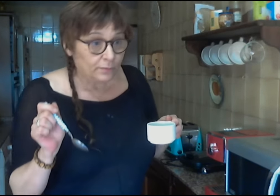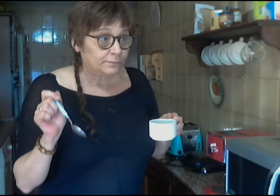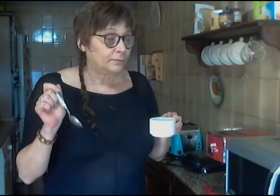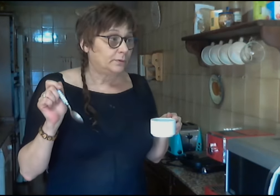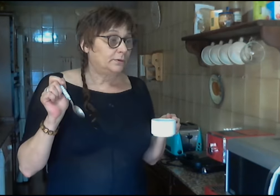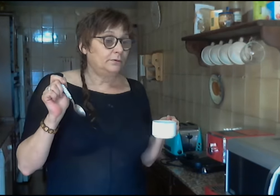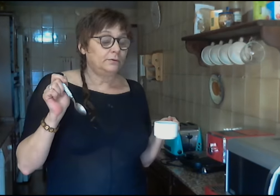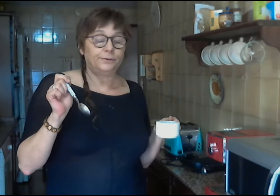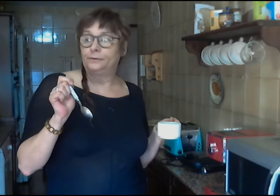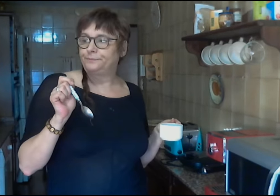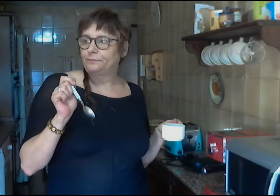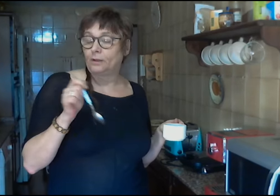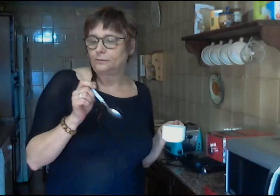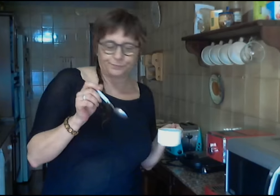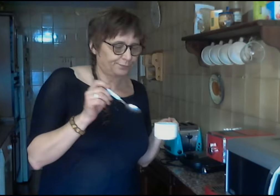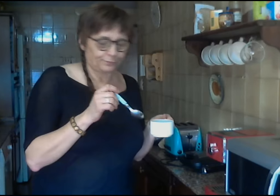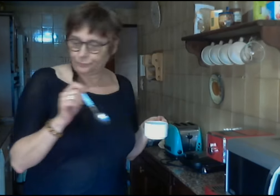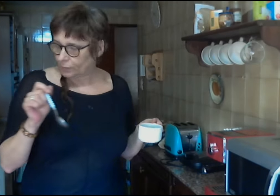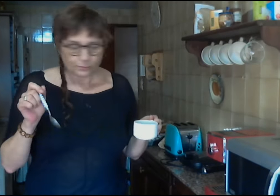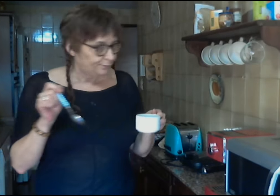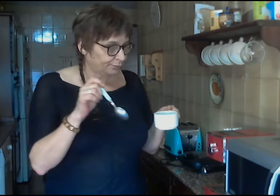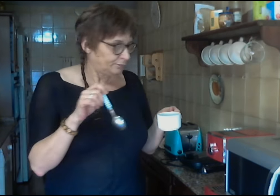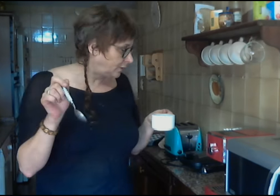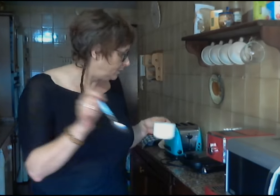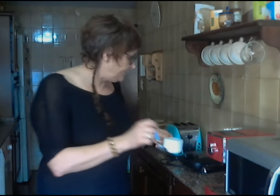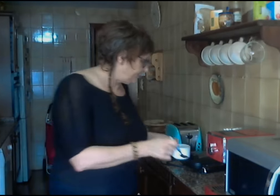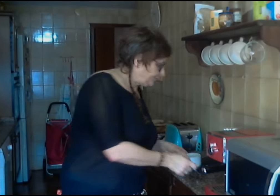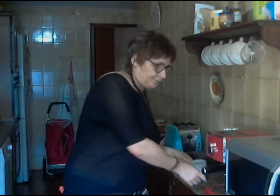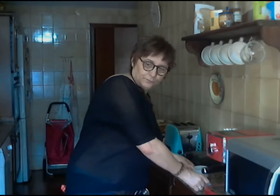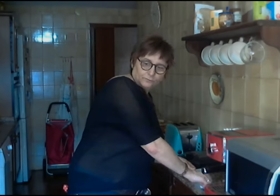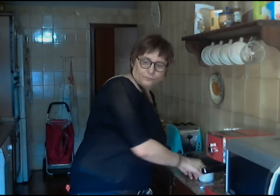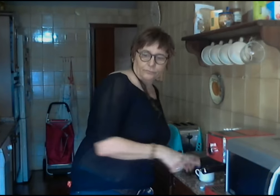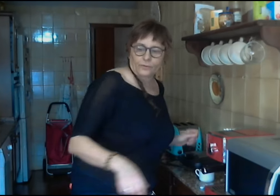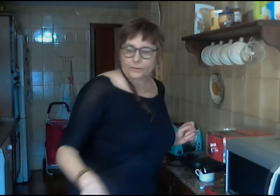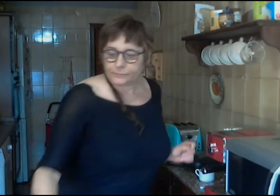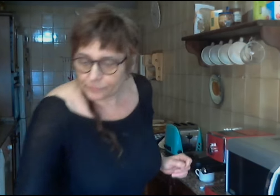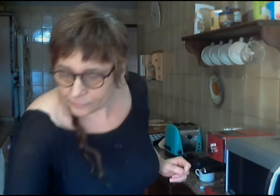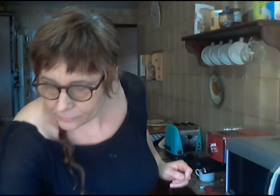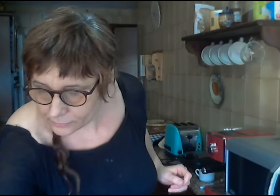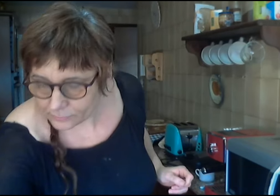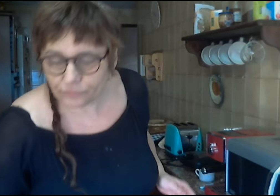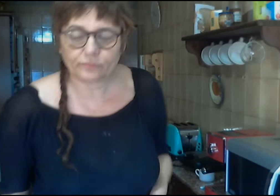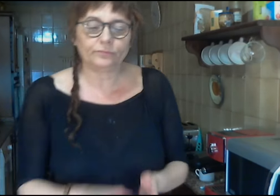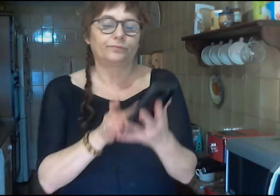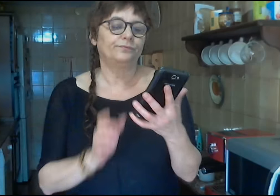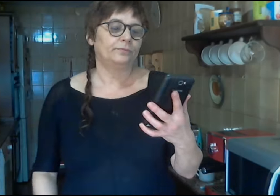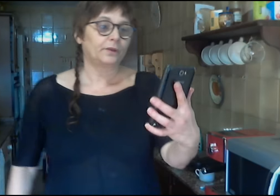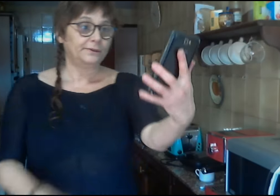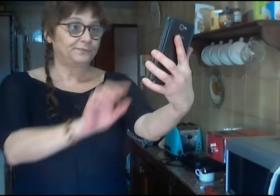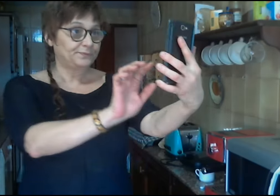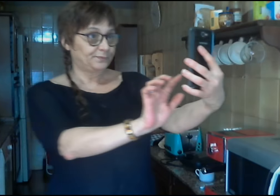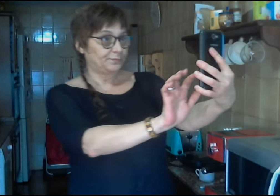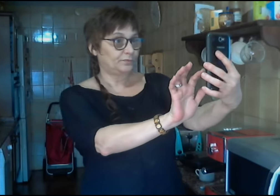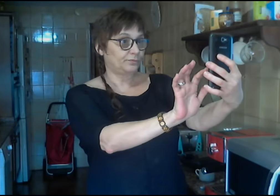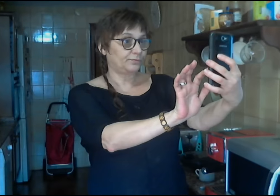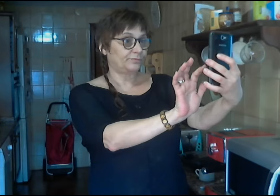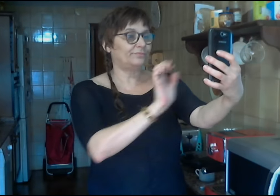Cuando te comes las uñas, no sabes lo que te estás comiendo. Deja de comerte las uñas con Raylex. No brilla, y además nutre tus uñas con biotino mejorando su aspecto.